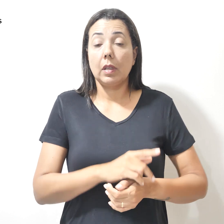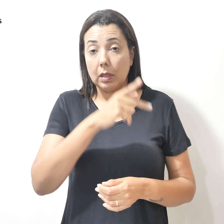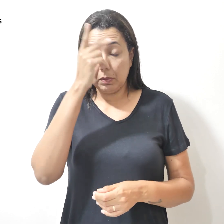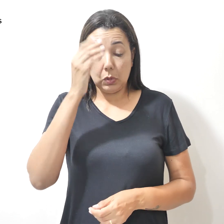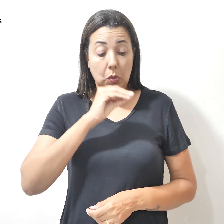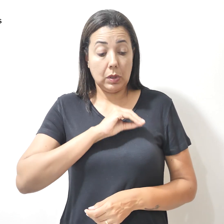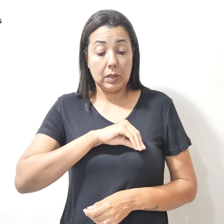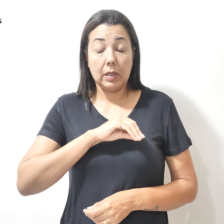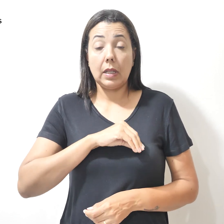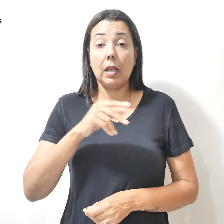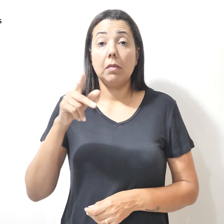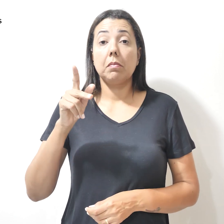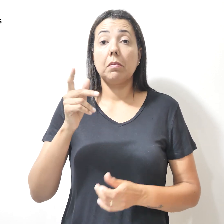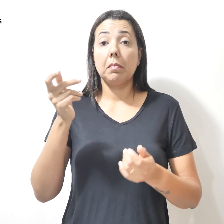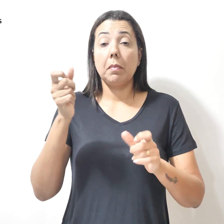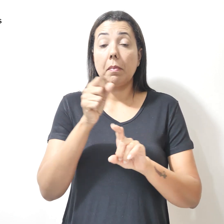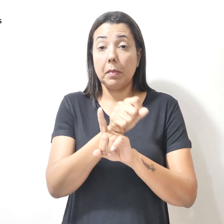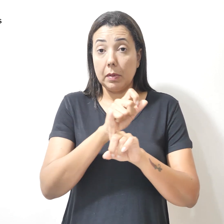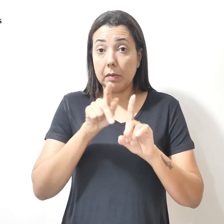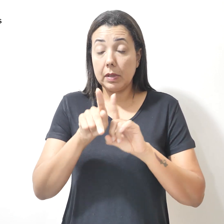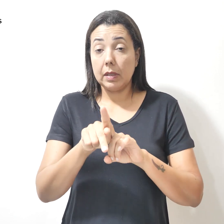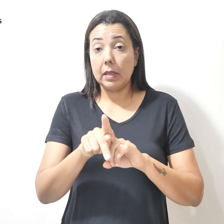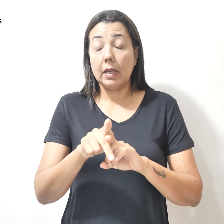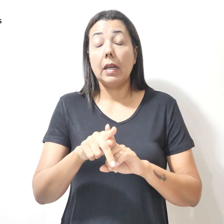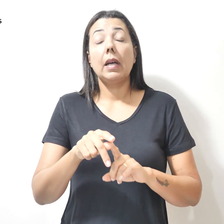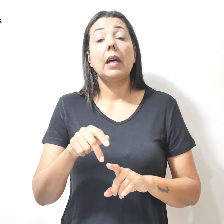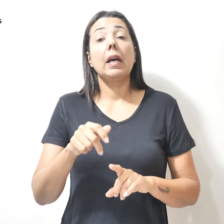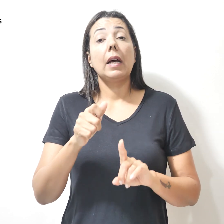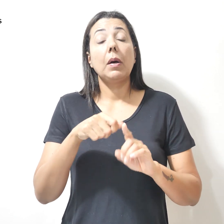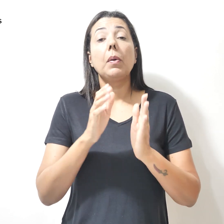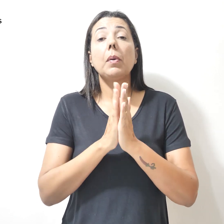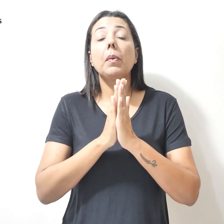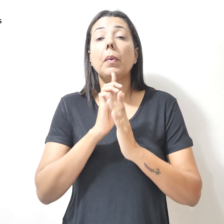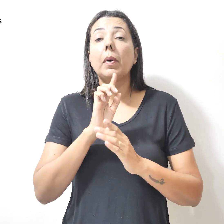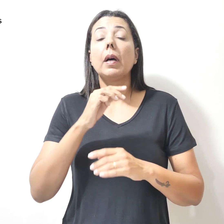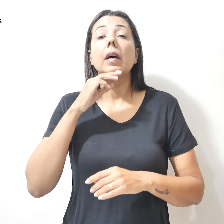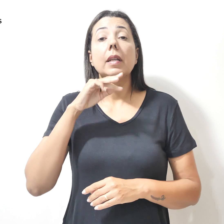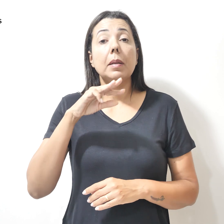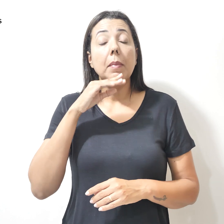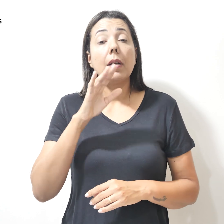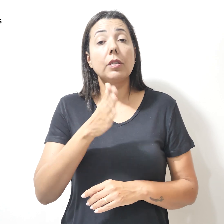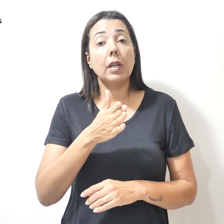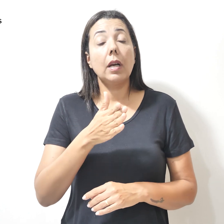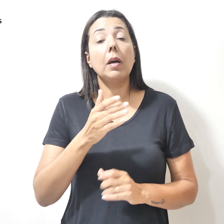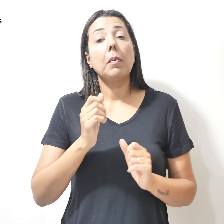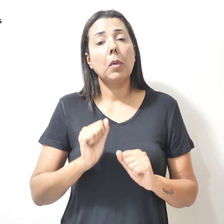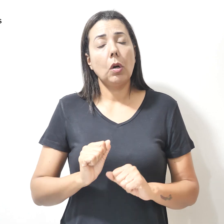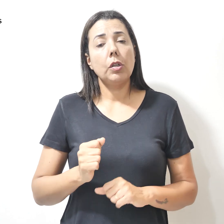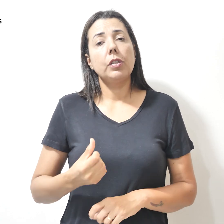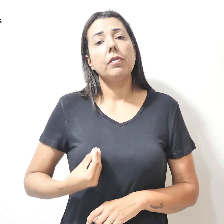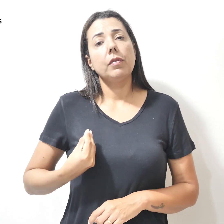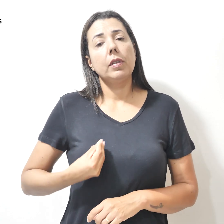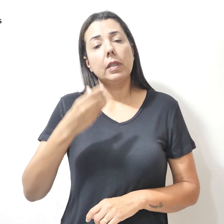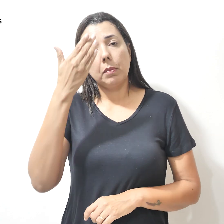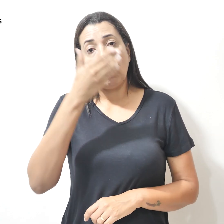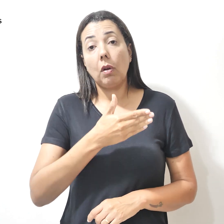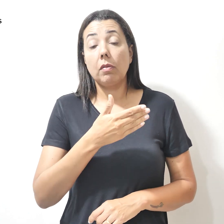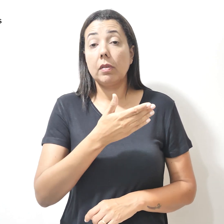que fazem aniversário em março já podem fazer a sua prova de vida. Estes educadores